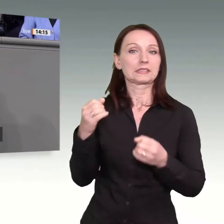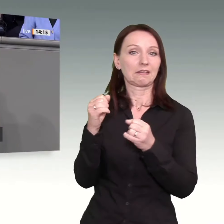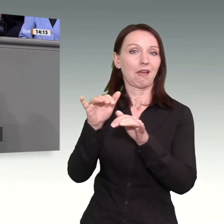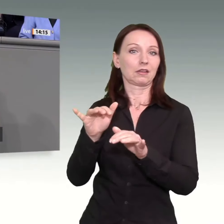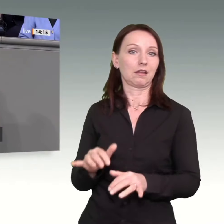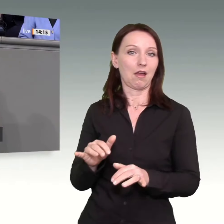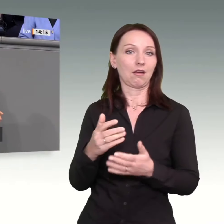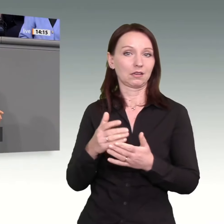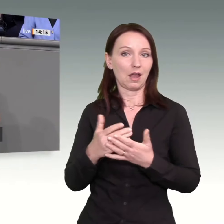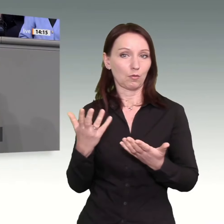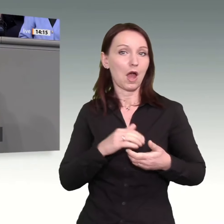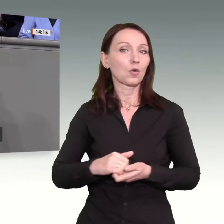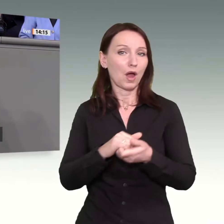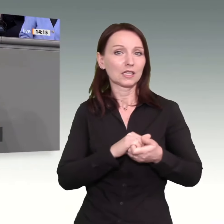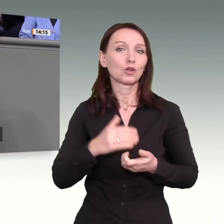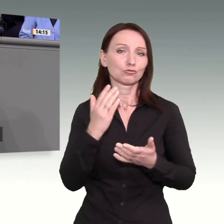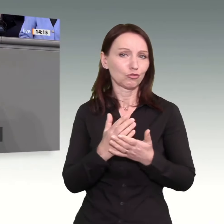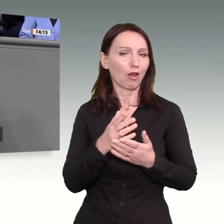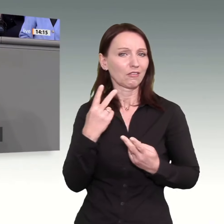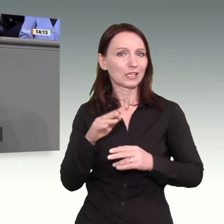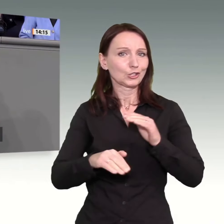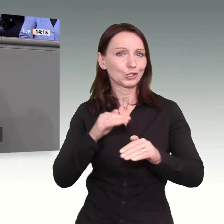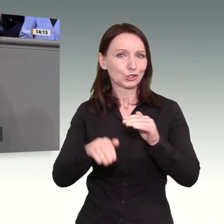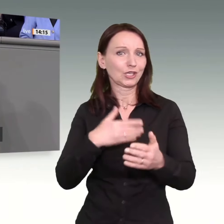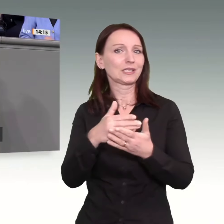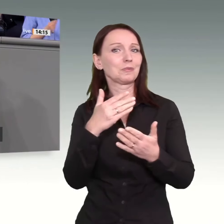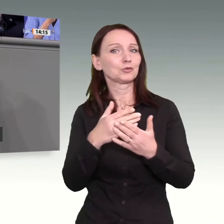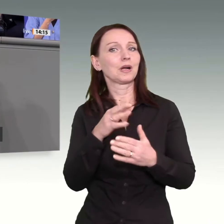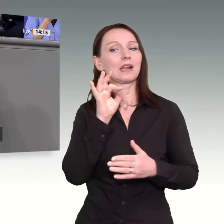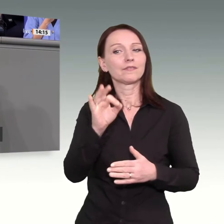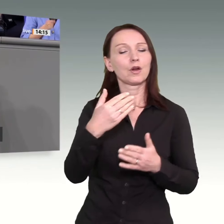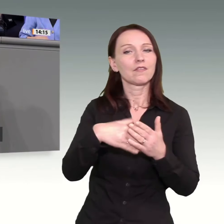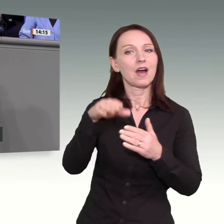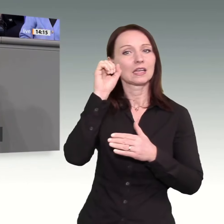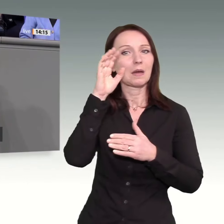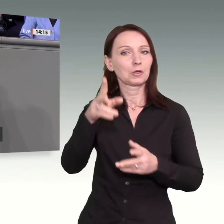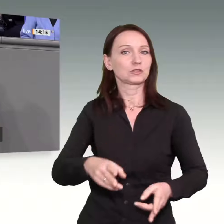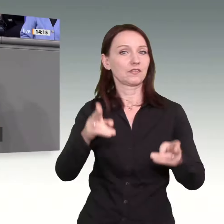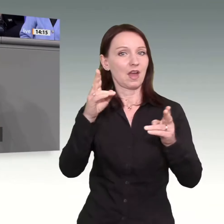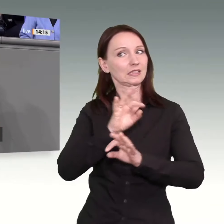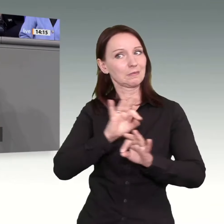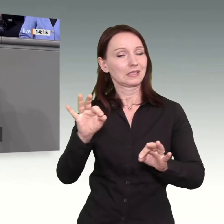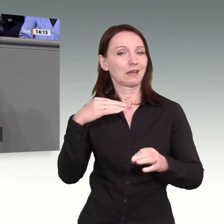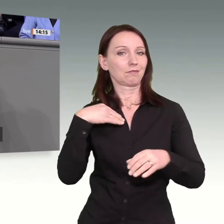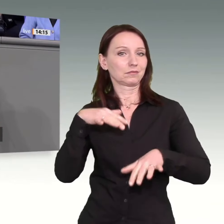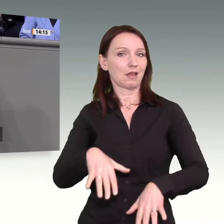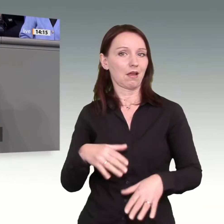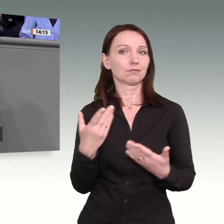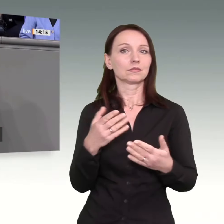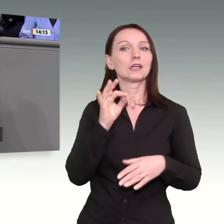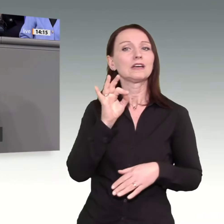gegangen. Und wir brauchen eine Grundsicherung, allen Lebenslagen vor Armut schützt. Der Europarat hat uns gerade